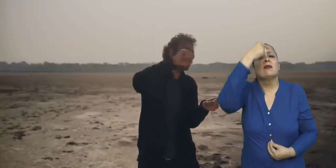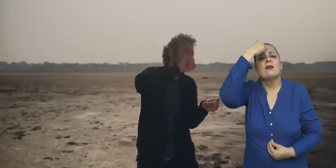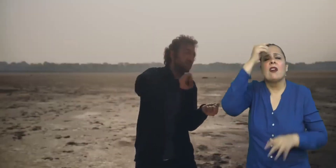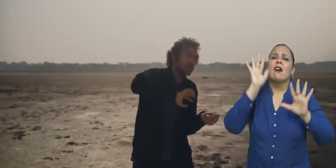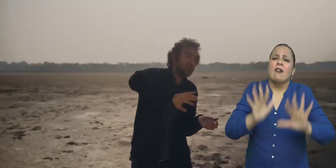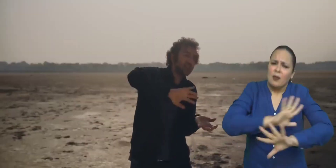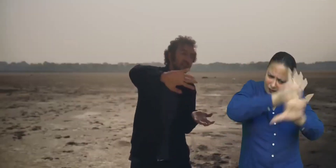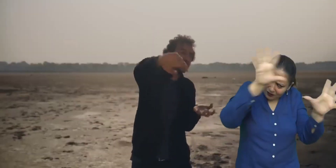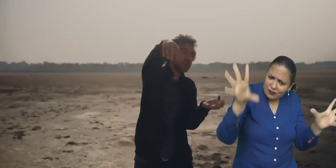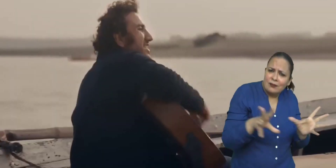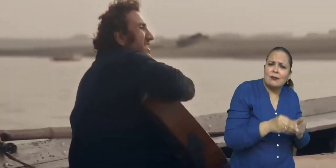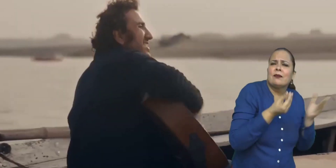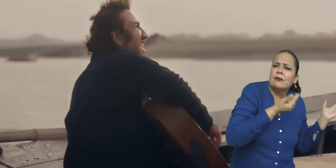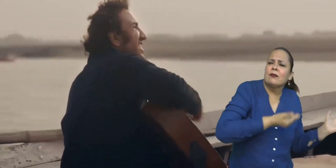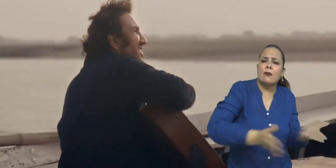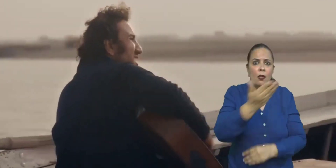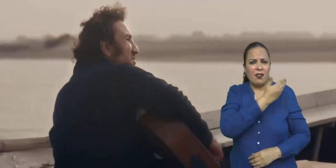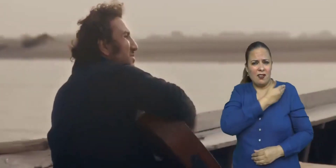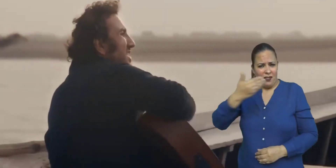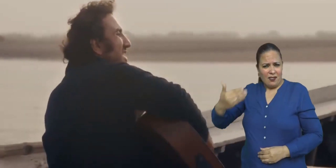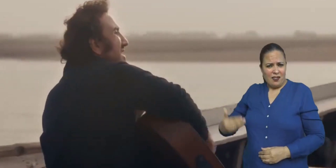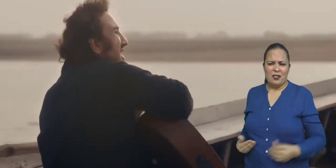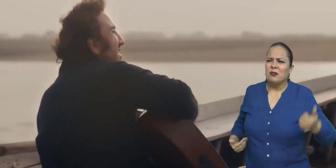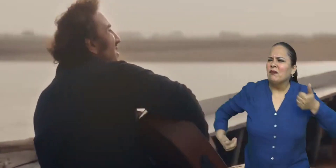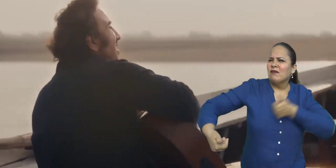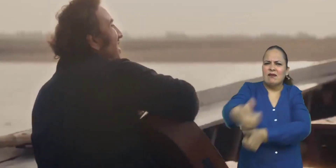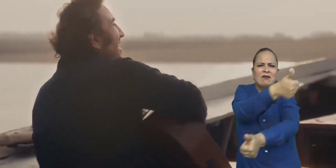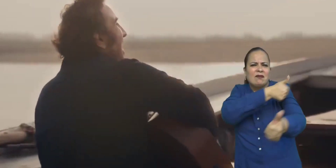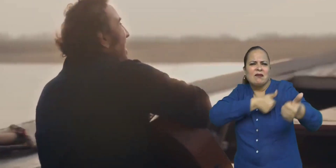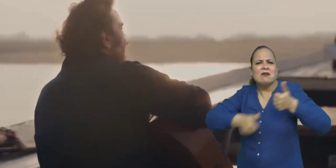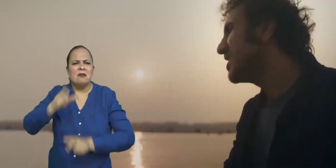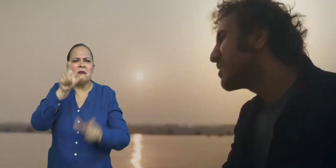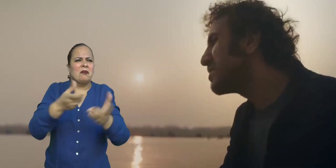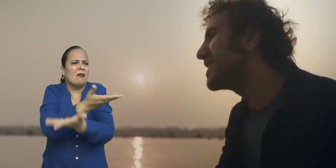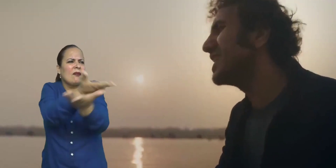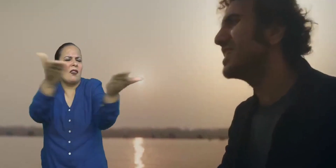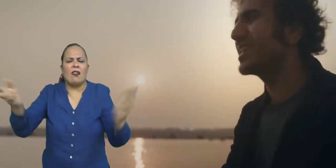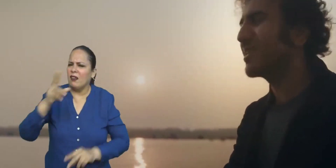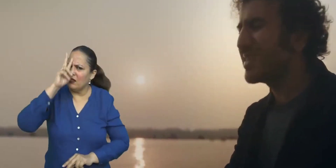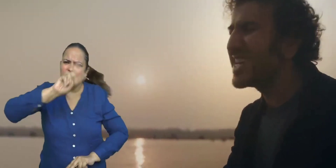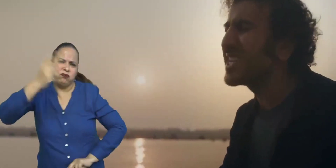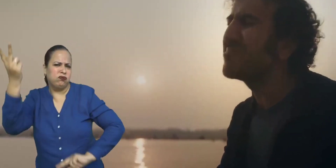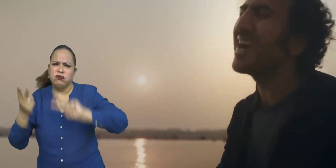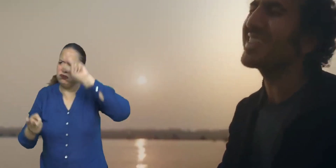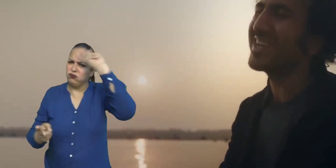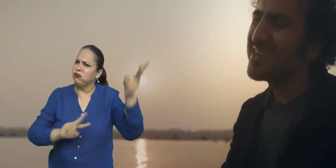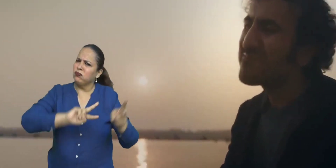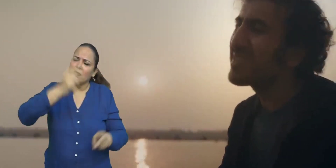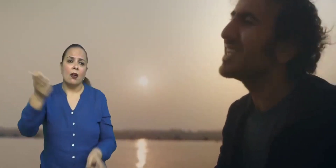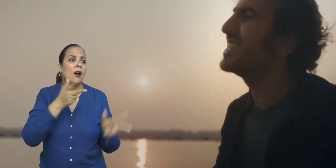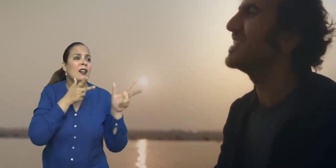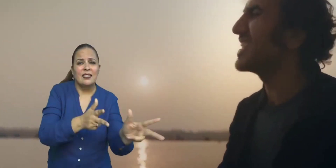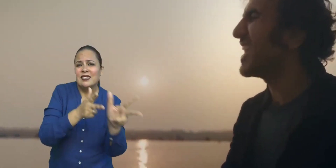भी ले जा मेरी जात भी ले जा आउकात भी ले जा मेरी बात भी ले जा